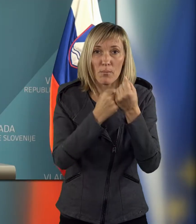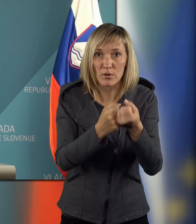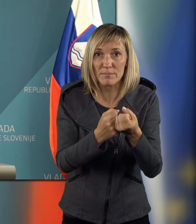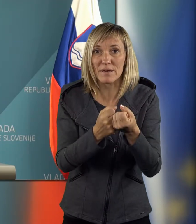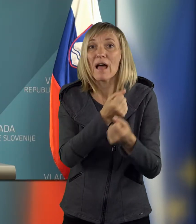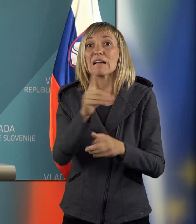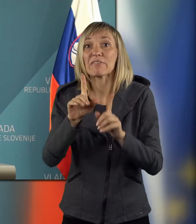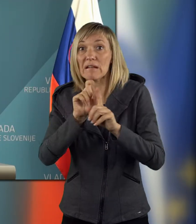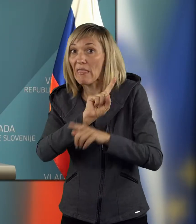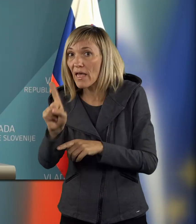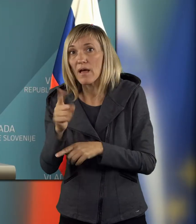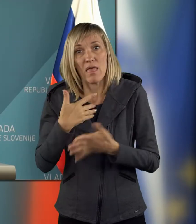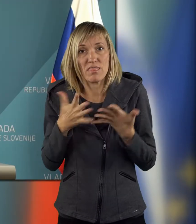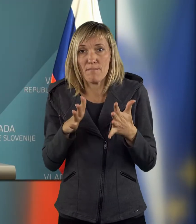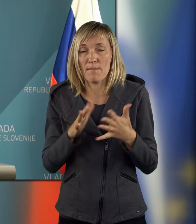podprle zakon, pa ga še nemam.